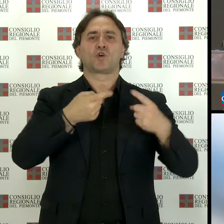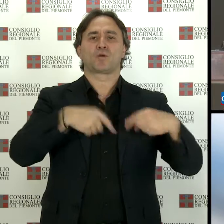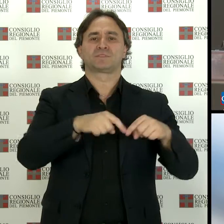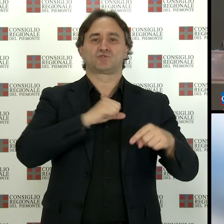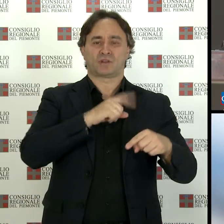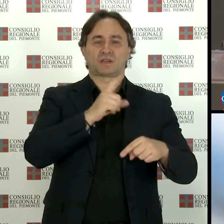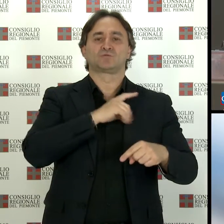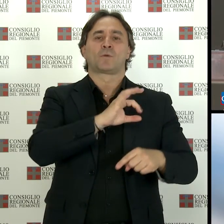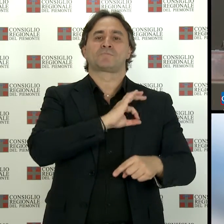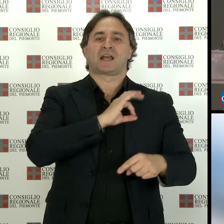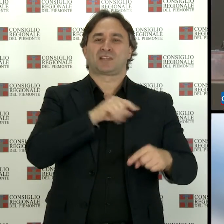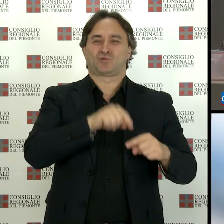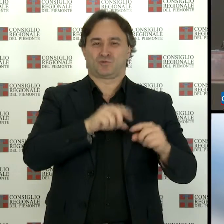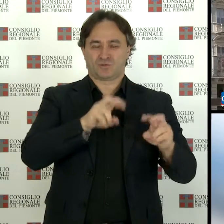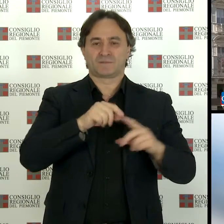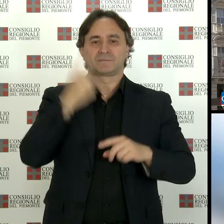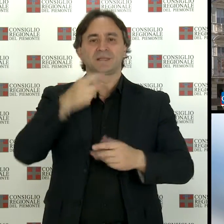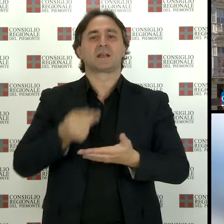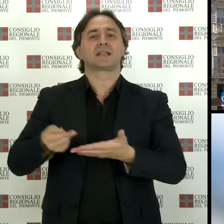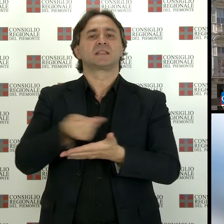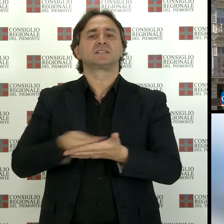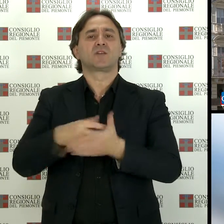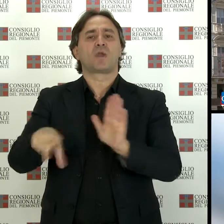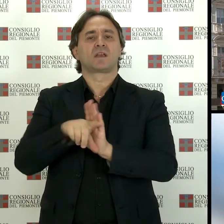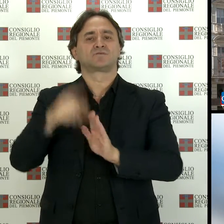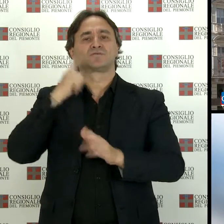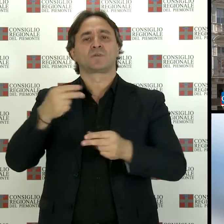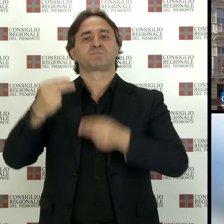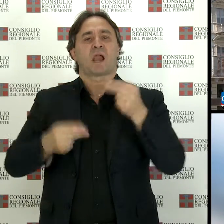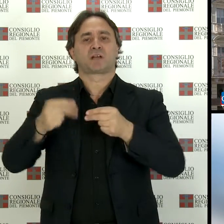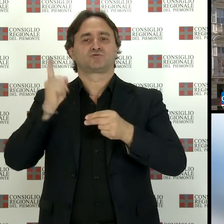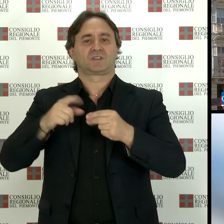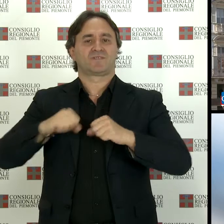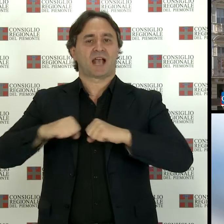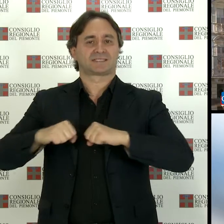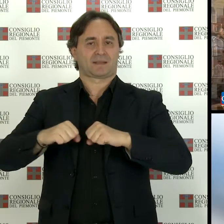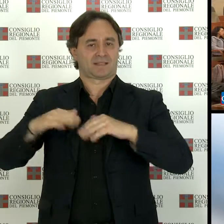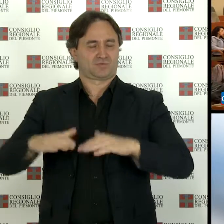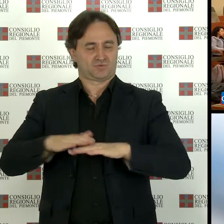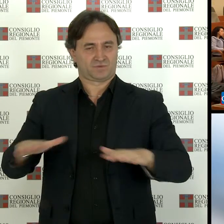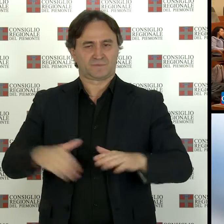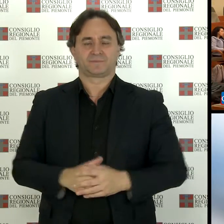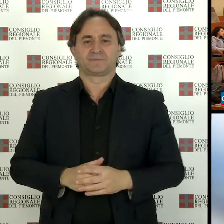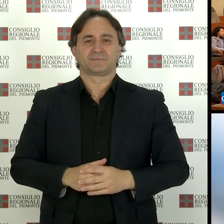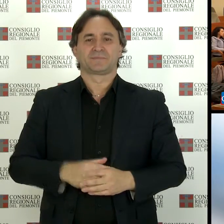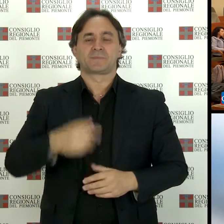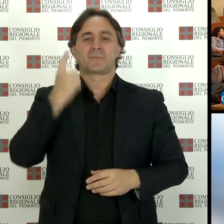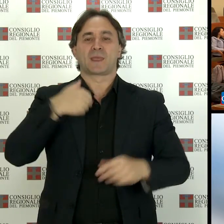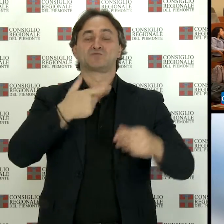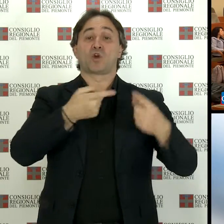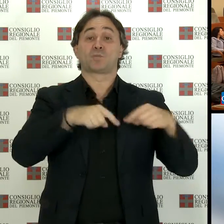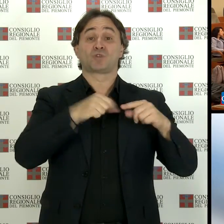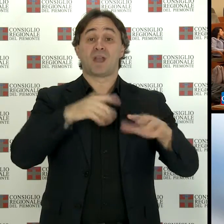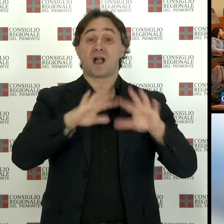Merito per la discussione del disegno di legge sull'assestamento di bilancio presentato dalla Giunta regionale La Commissione Ambiente,